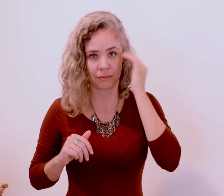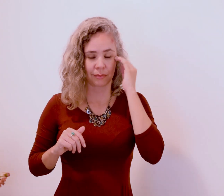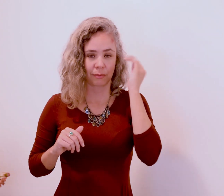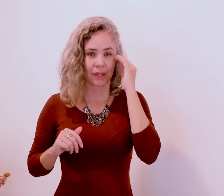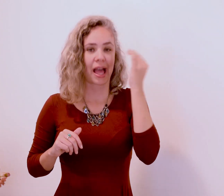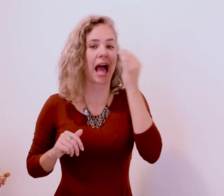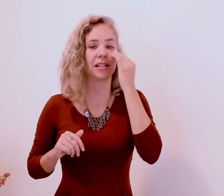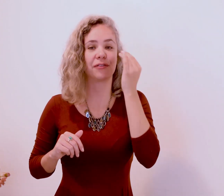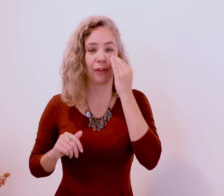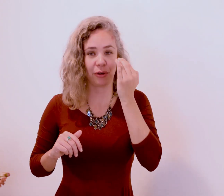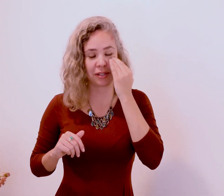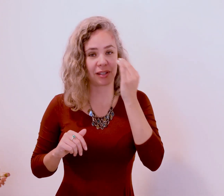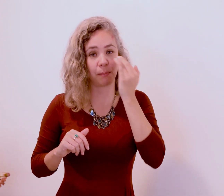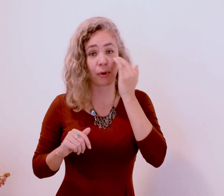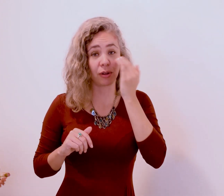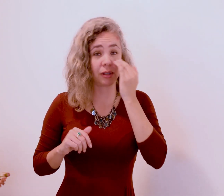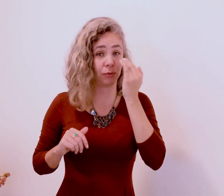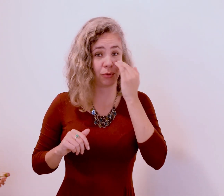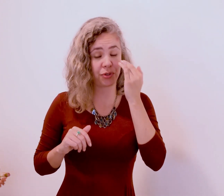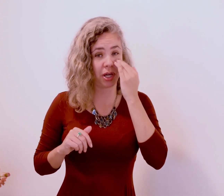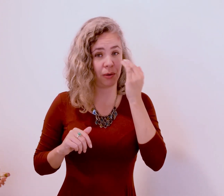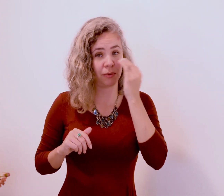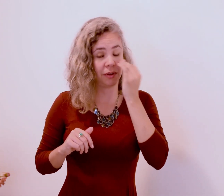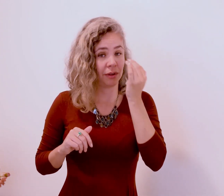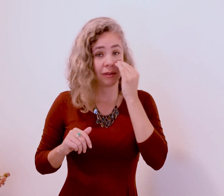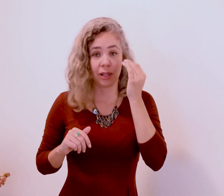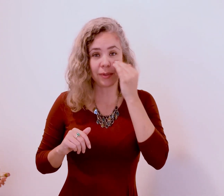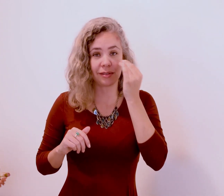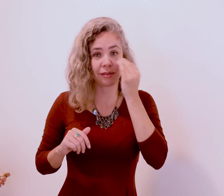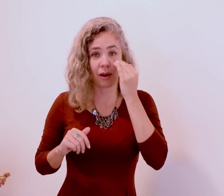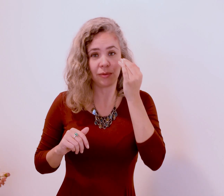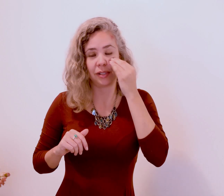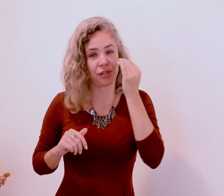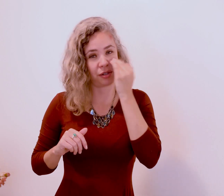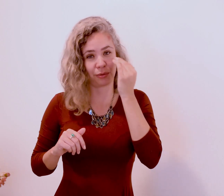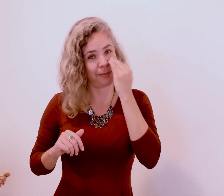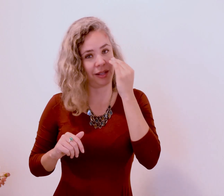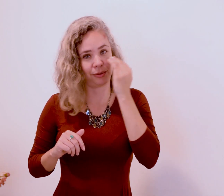As flores que brotam no chão não estão sentindo medo